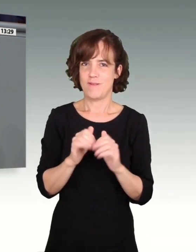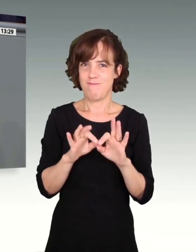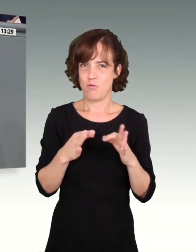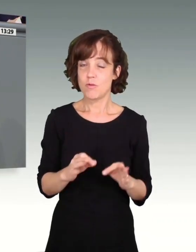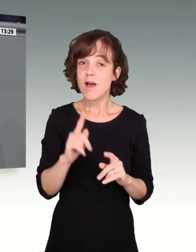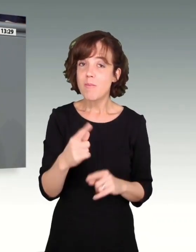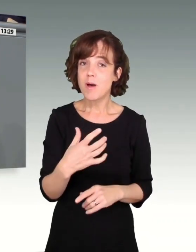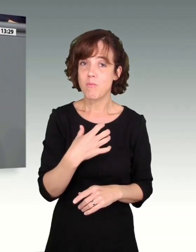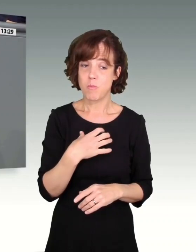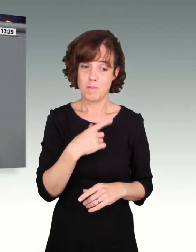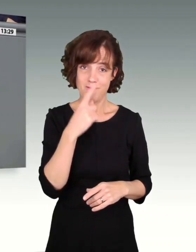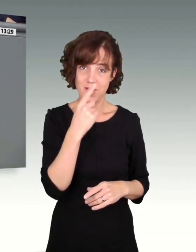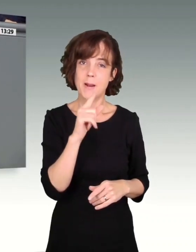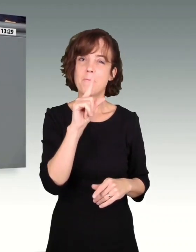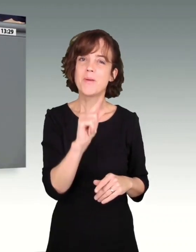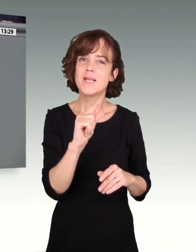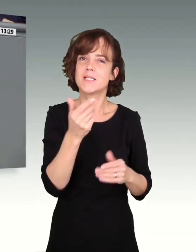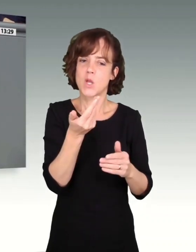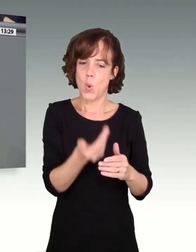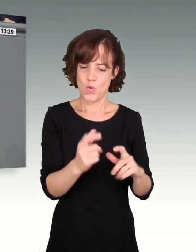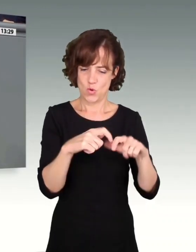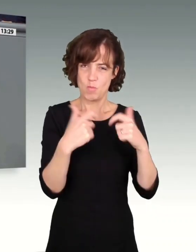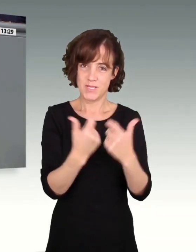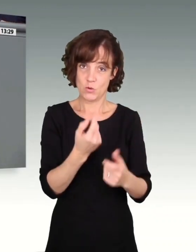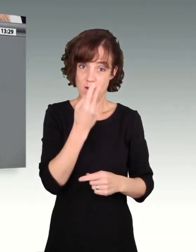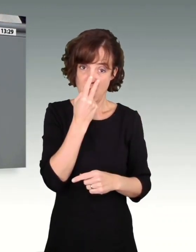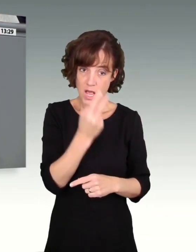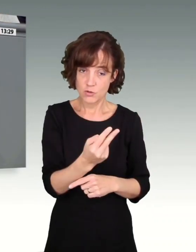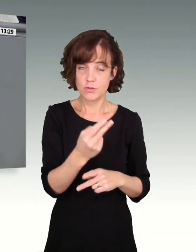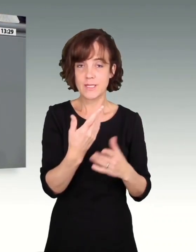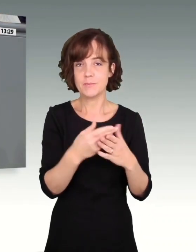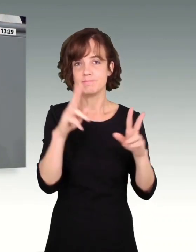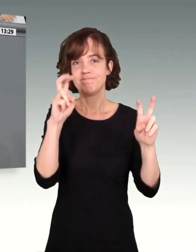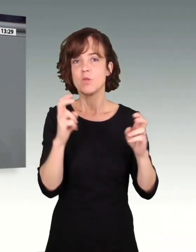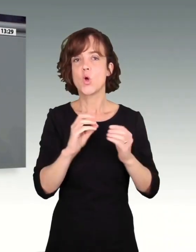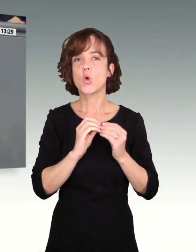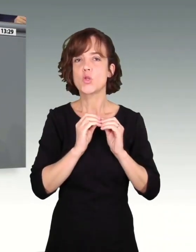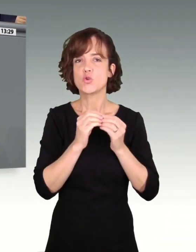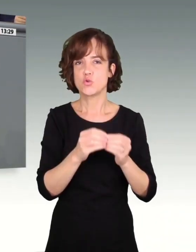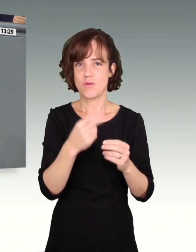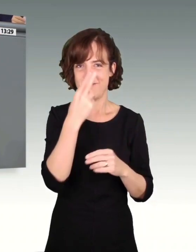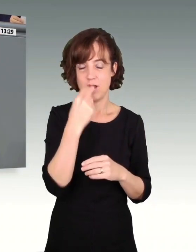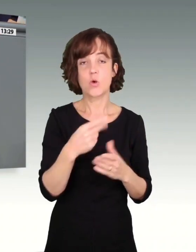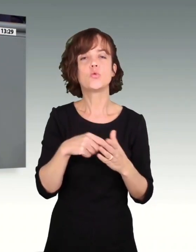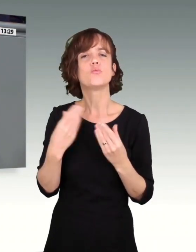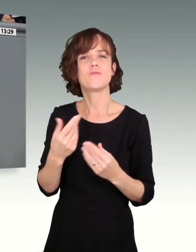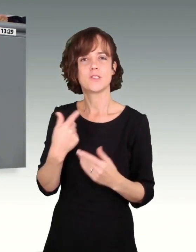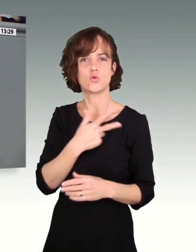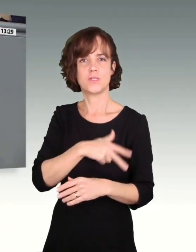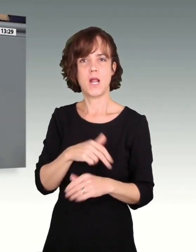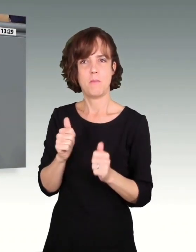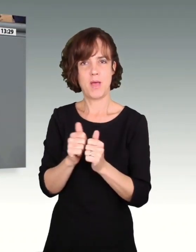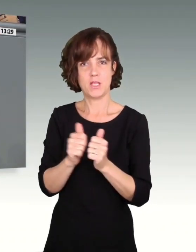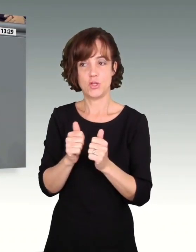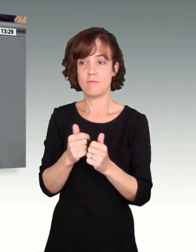doch aber, wenn man sich die Mindestlohnkommission gerade anguckt, hat sie einen Konstruktionsfehler. Denn in der Sozialpartnerschaft ist es doch so, dass man sich am Ende